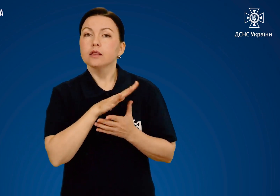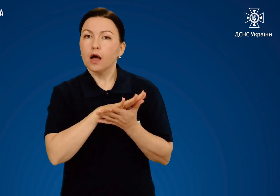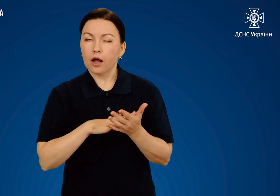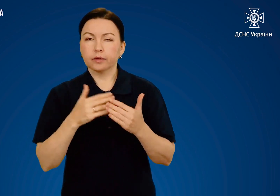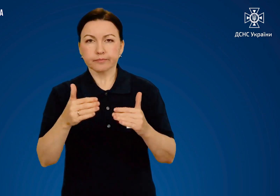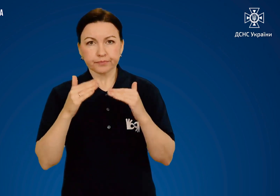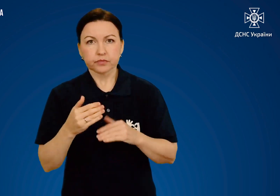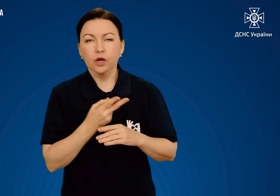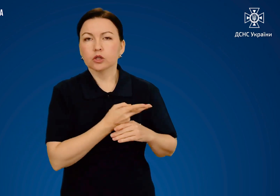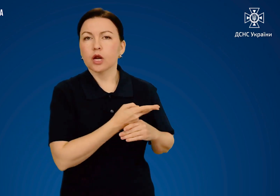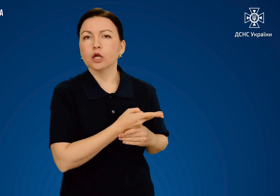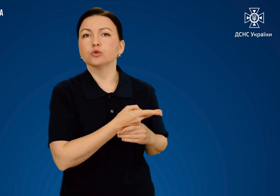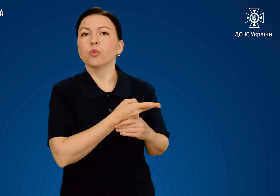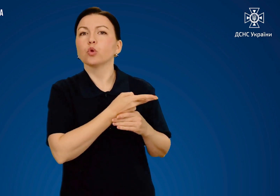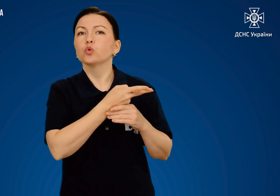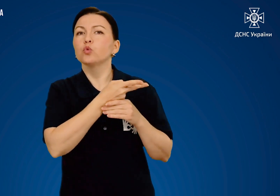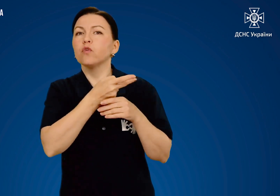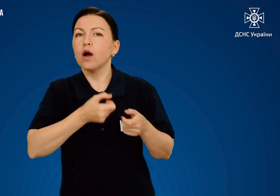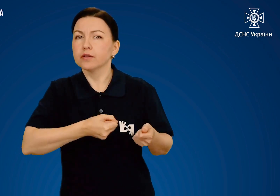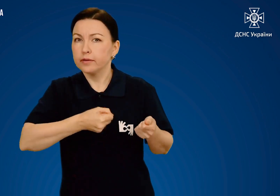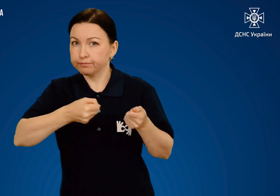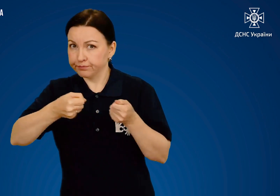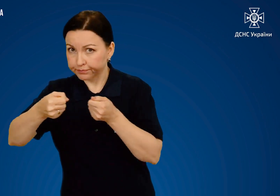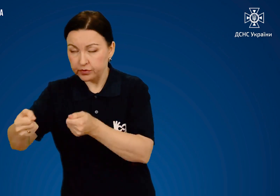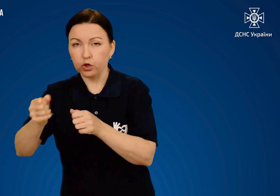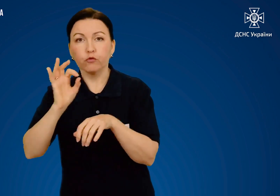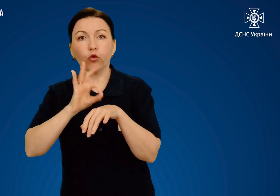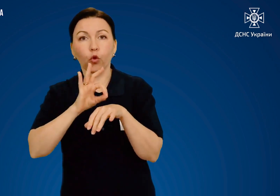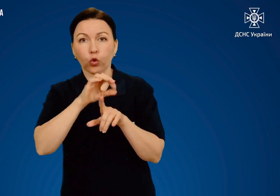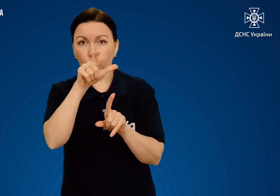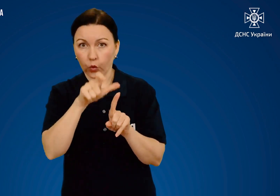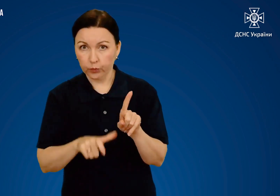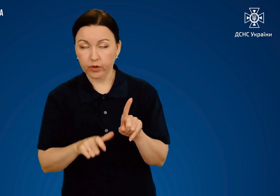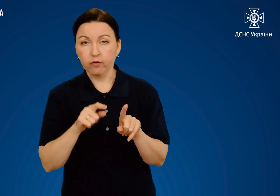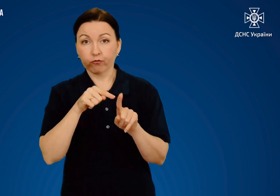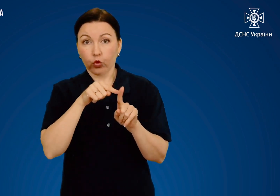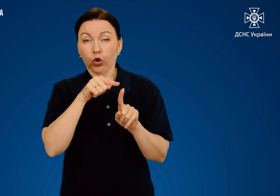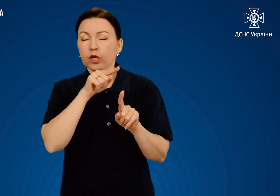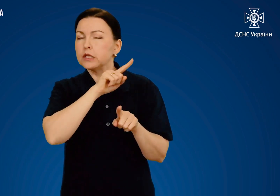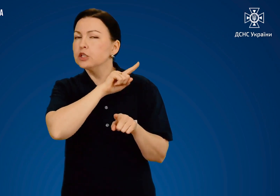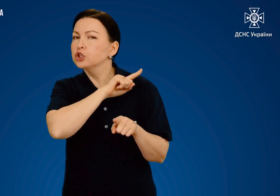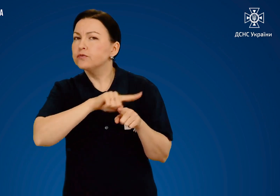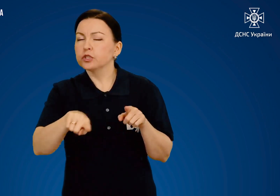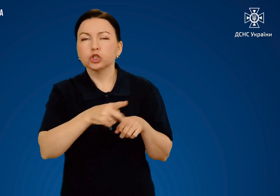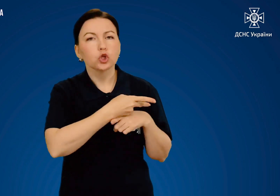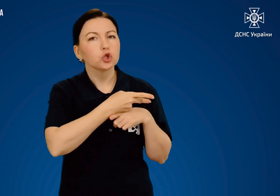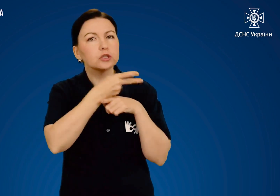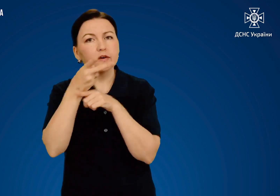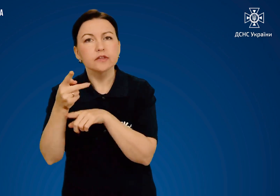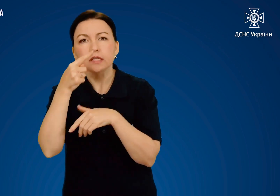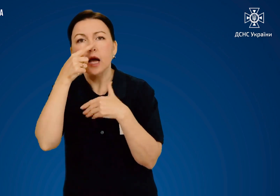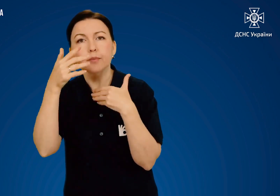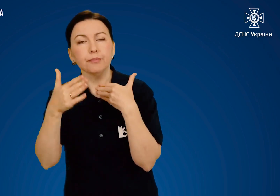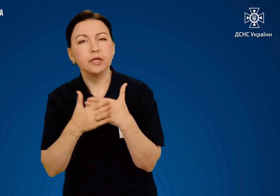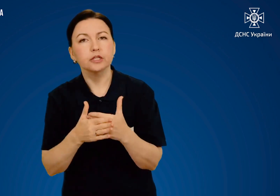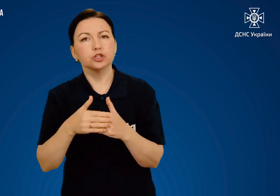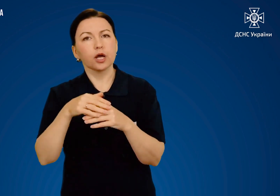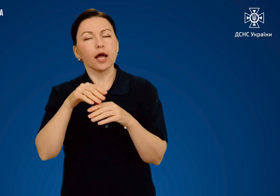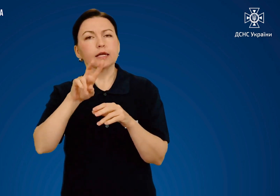Транспортування хворого Потерпілого потрібно якнайшвидше доставити в